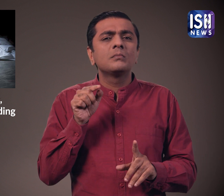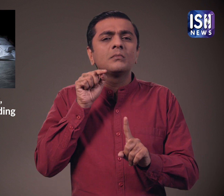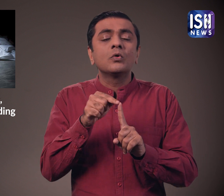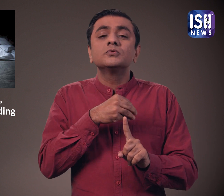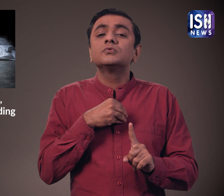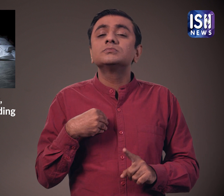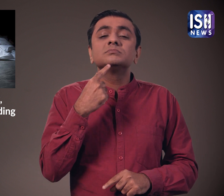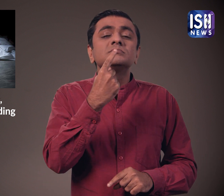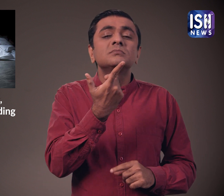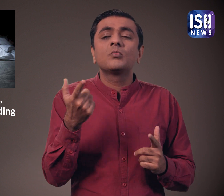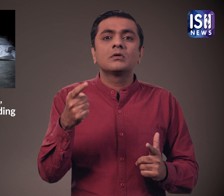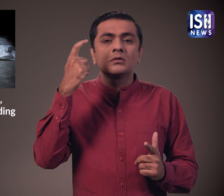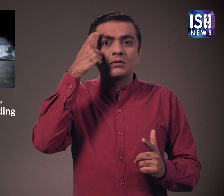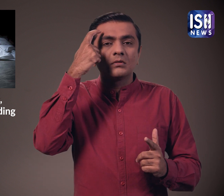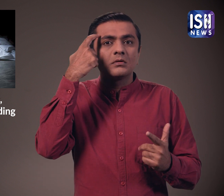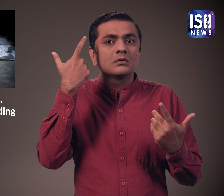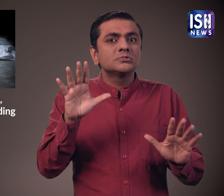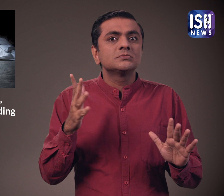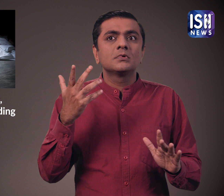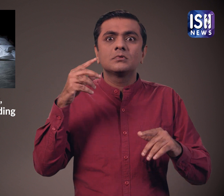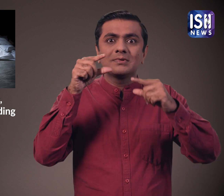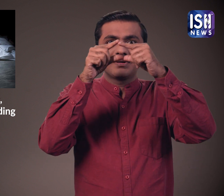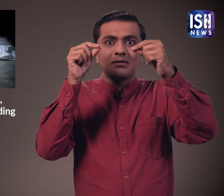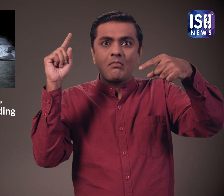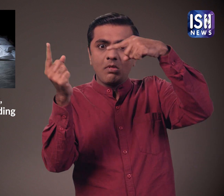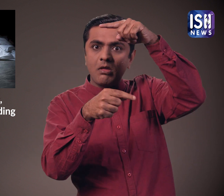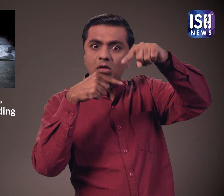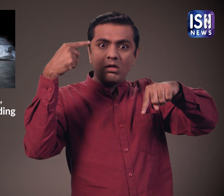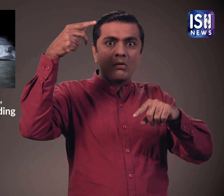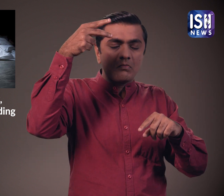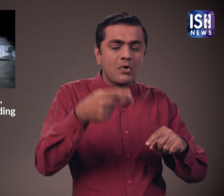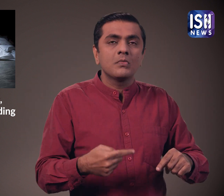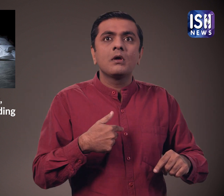डॉक्टरों के मुताबिक गिरने के सदमे से सक्ष को हार्ट अटाक आ गया